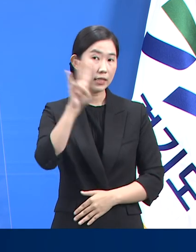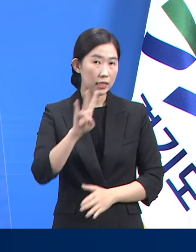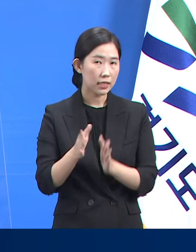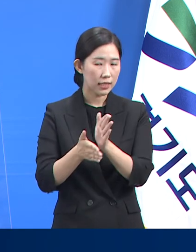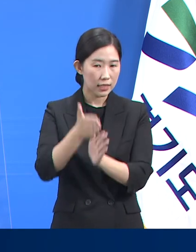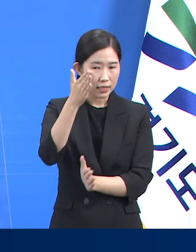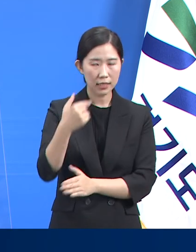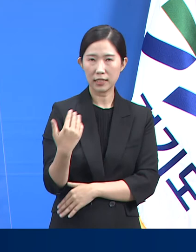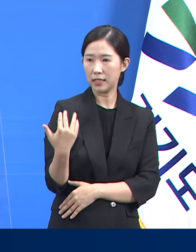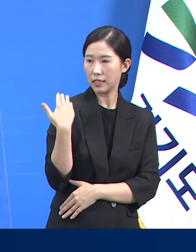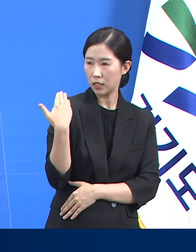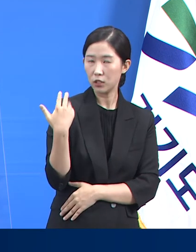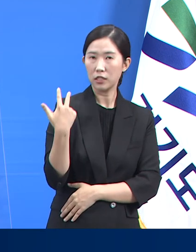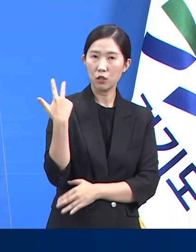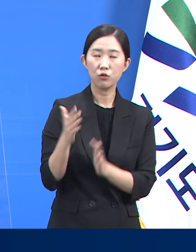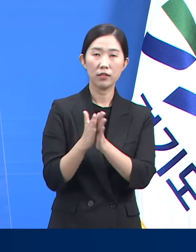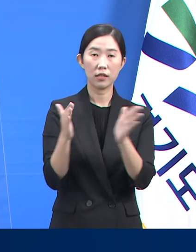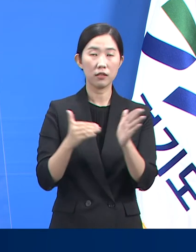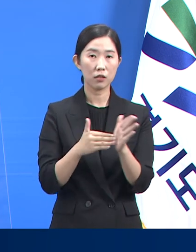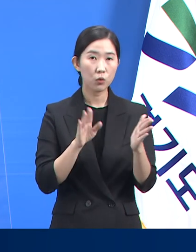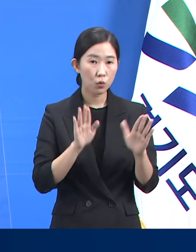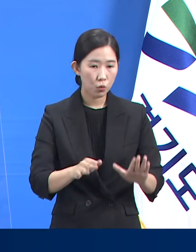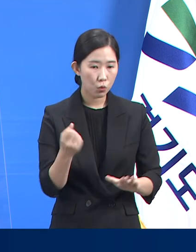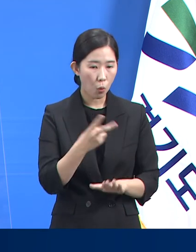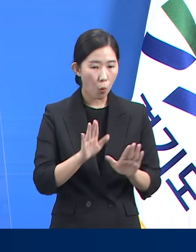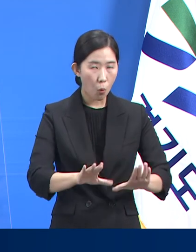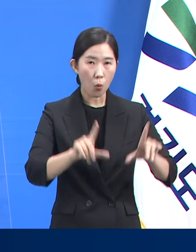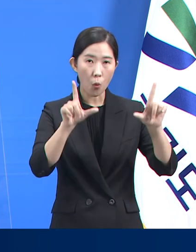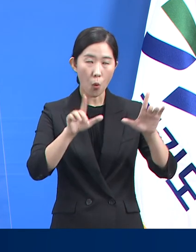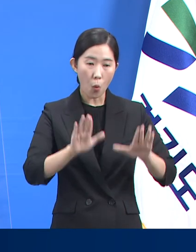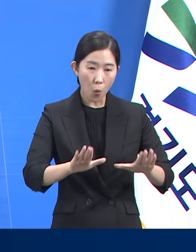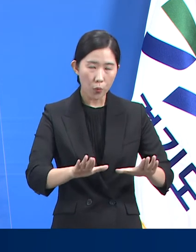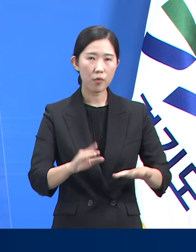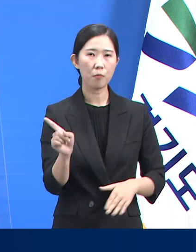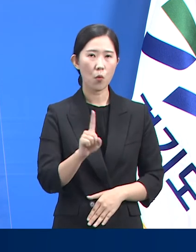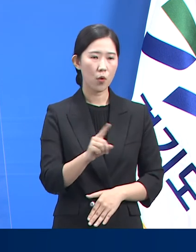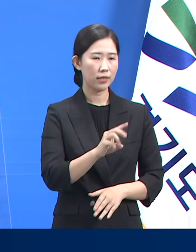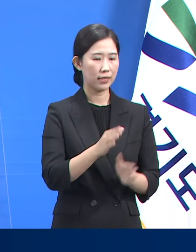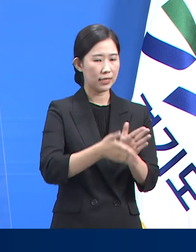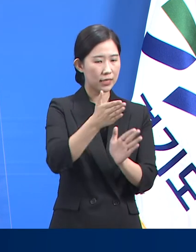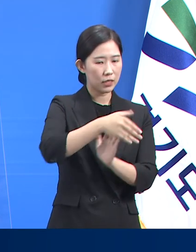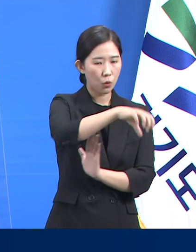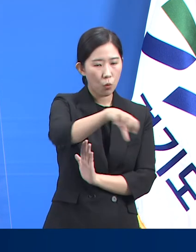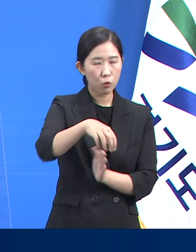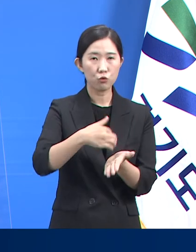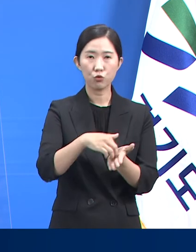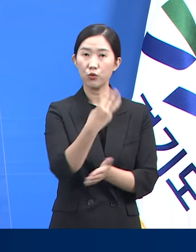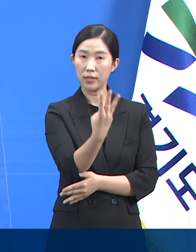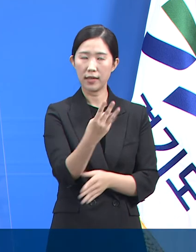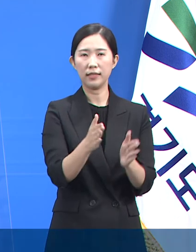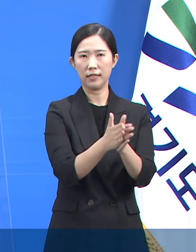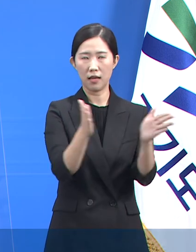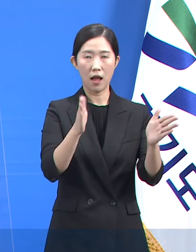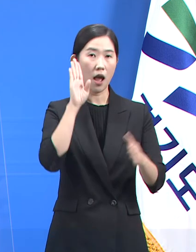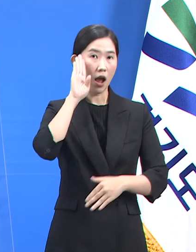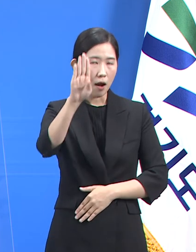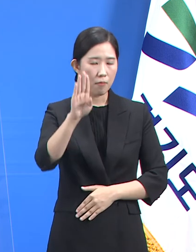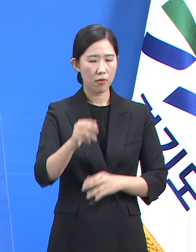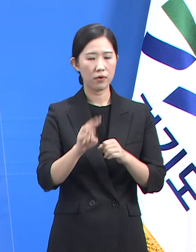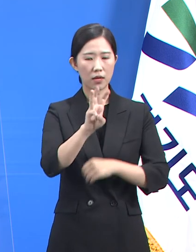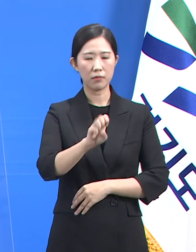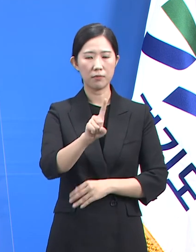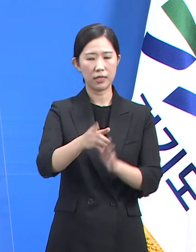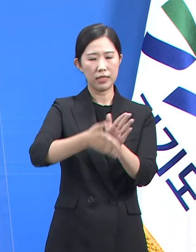3개 시군에서 재택치료가 시작되며 검주 중 순차적으로 도내 31개 시군으로 확대할 예정입니다.